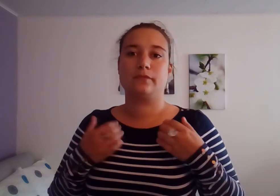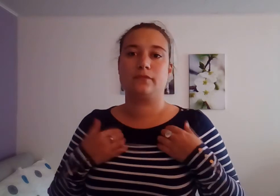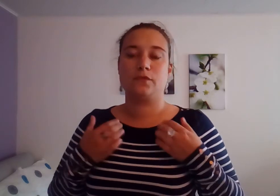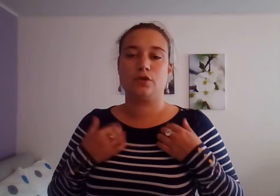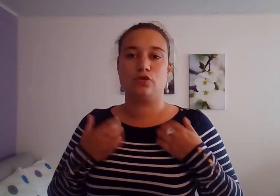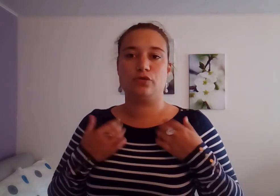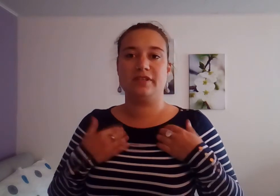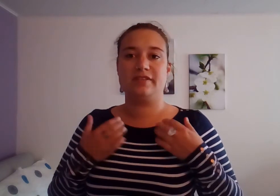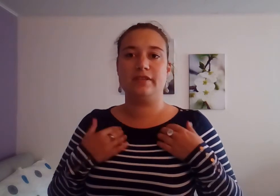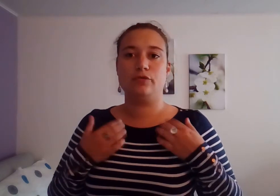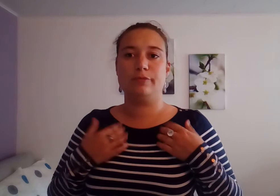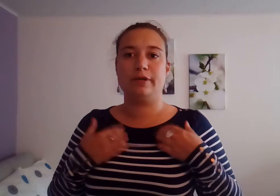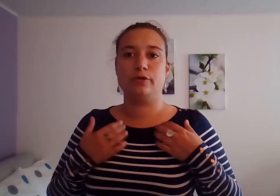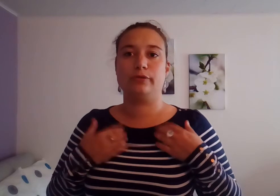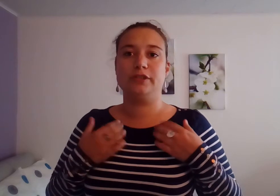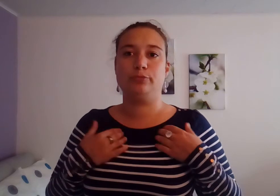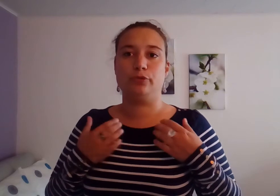Je suis exténuée par les disputes.